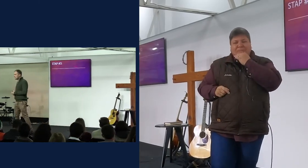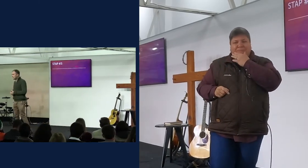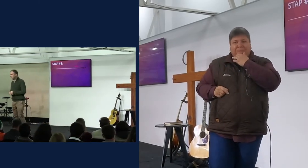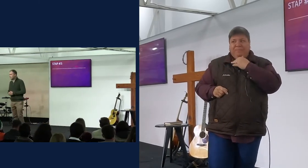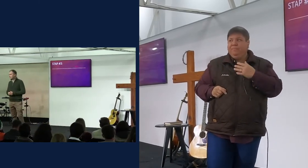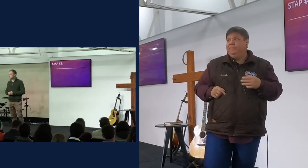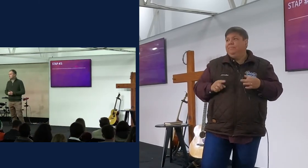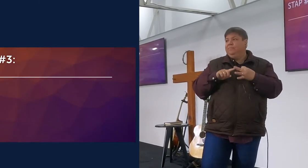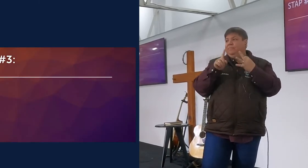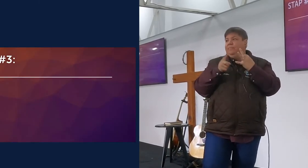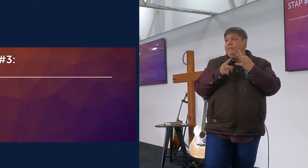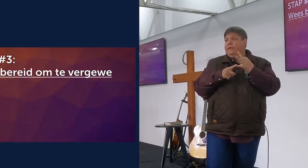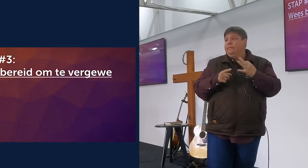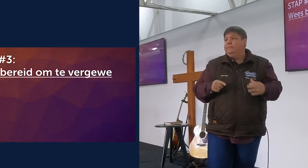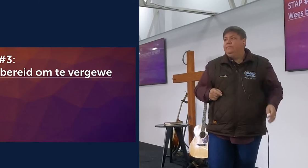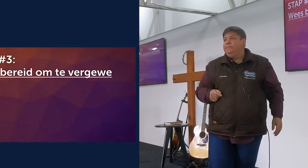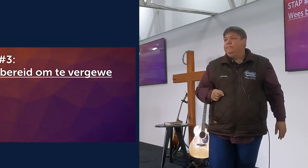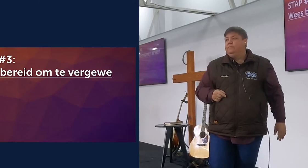stap 3,